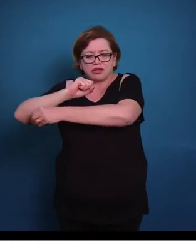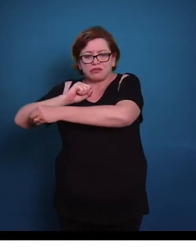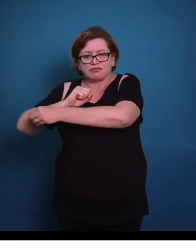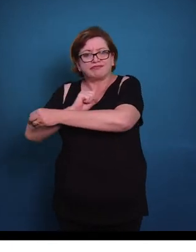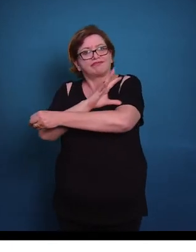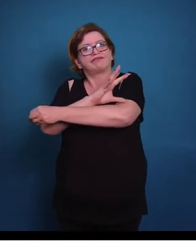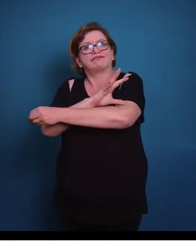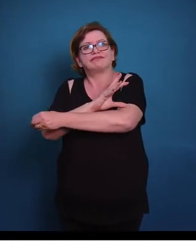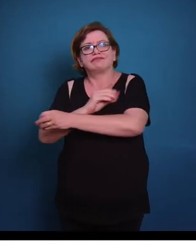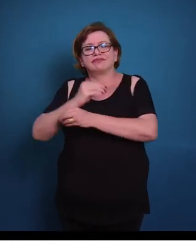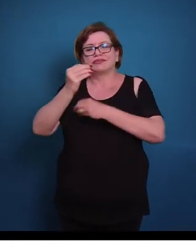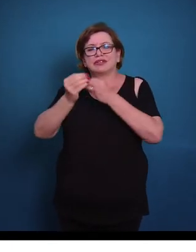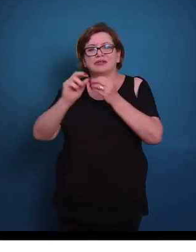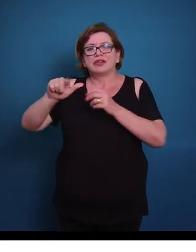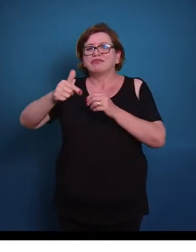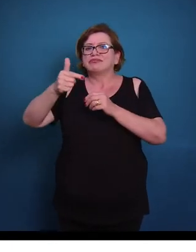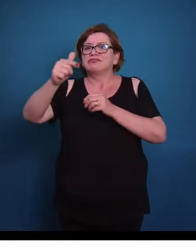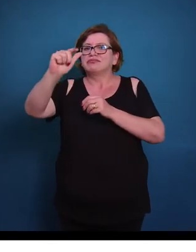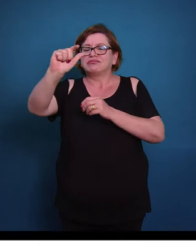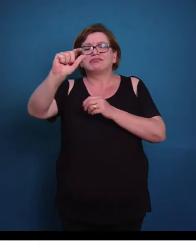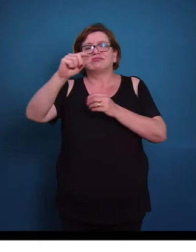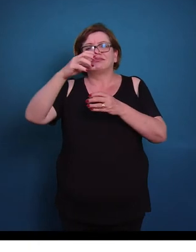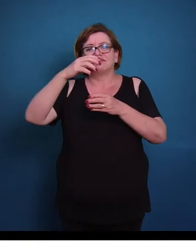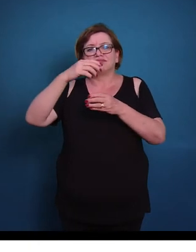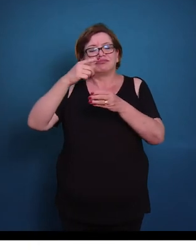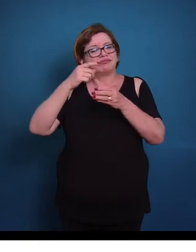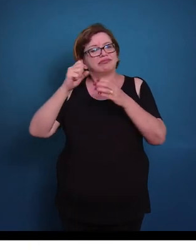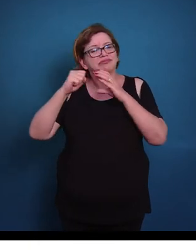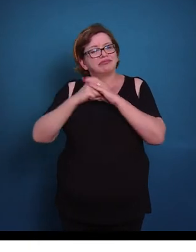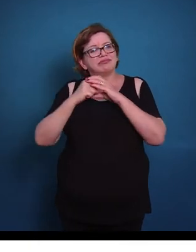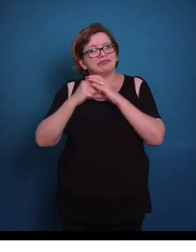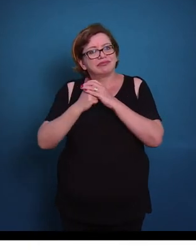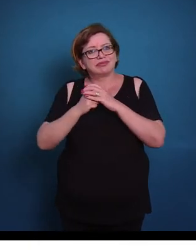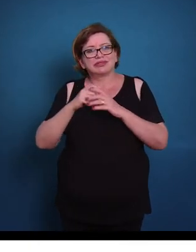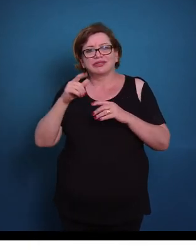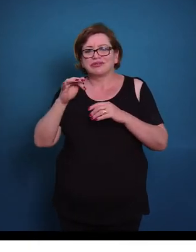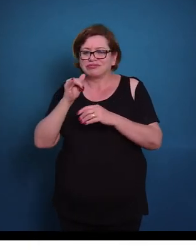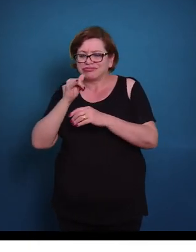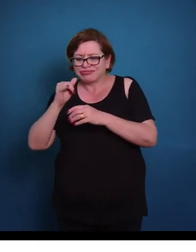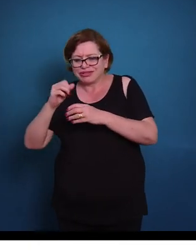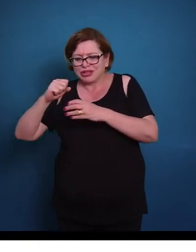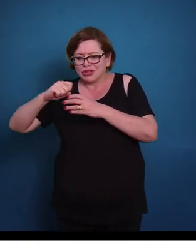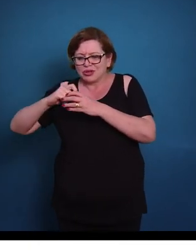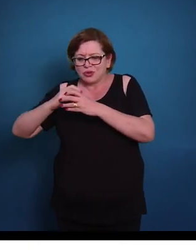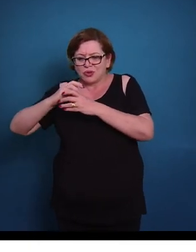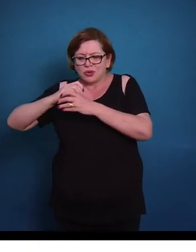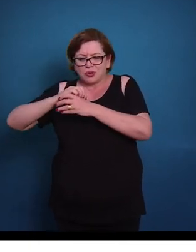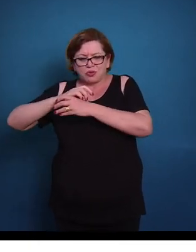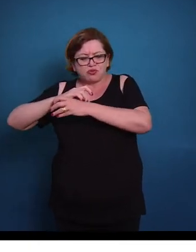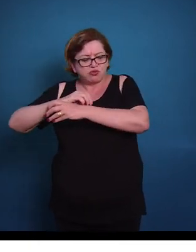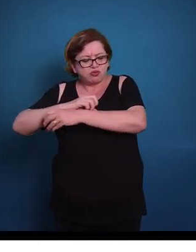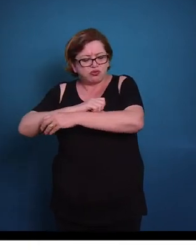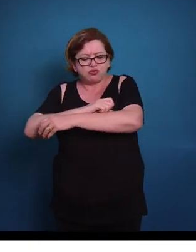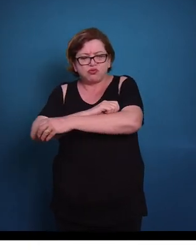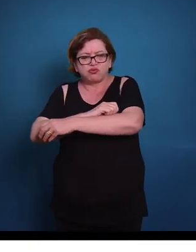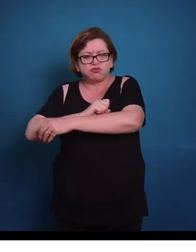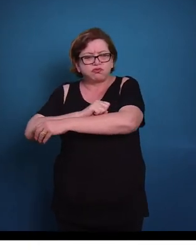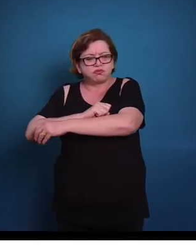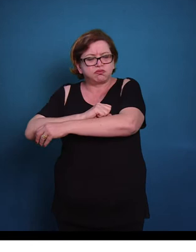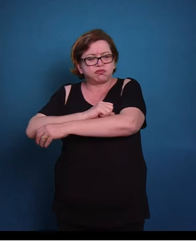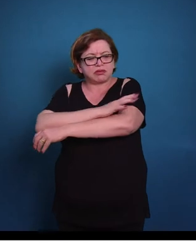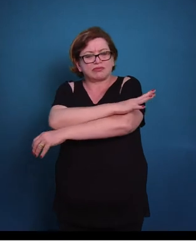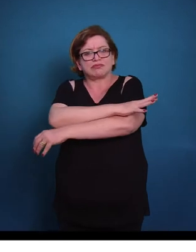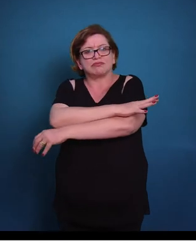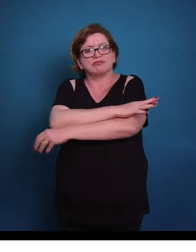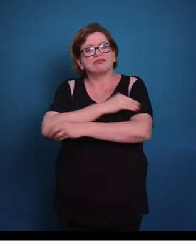nervoso de uma célula para a outra. Então nós temos um sinal elétrico que vai ser transmitido ao longo do neurônio, ele vai chegar até a sinapse,